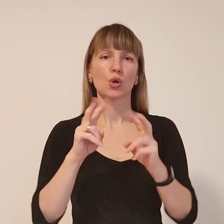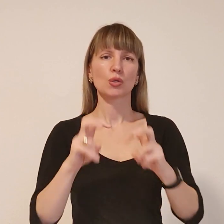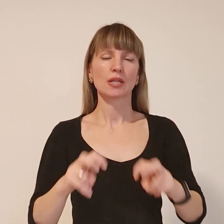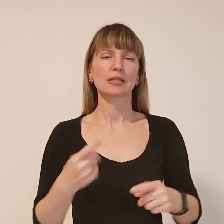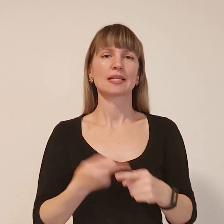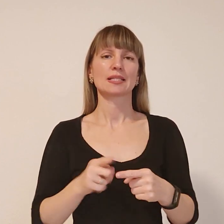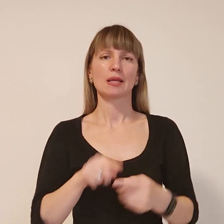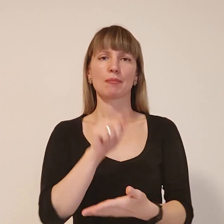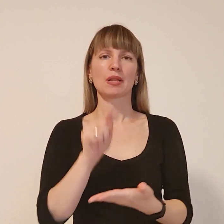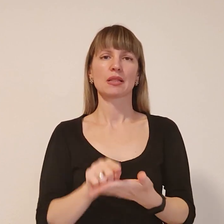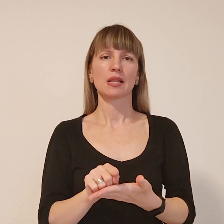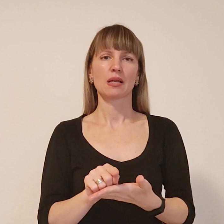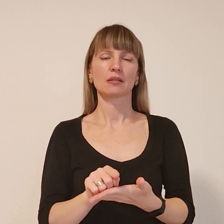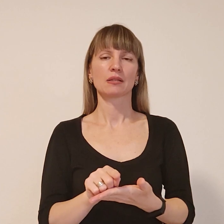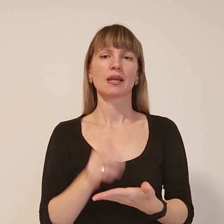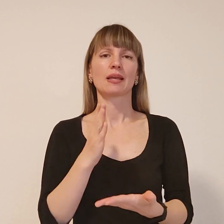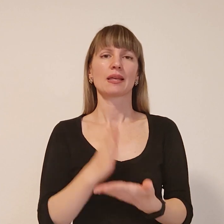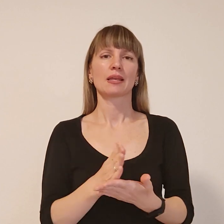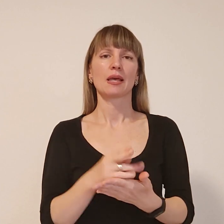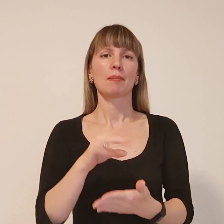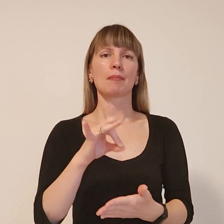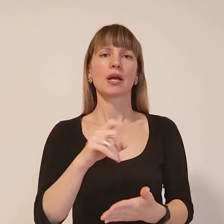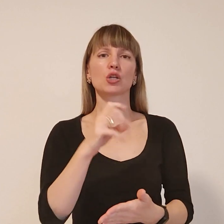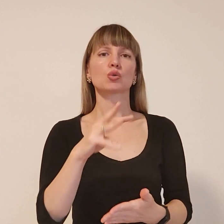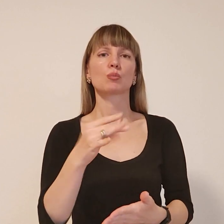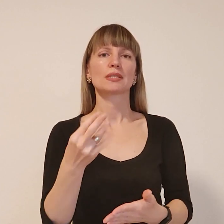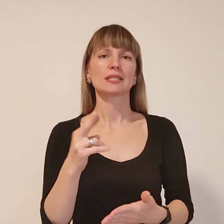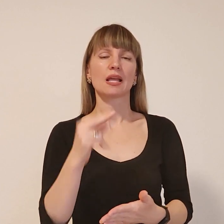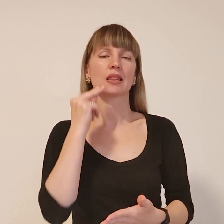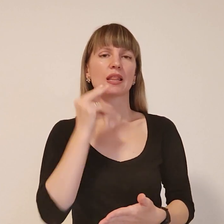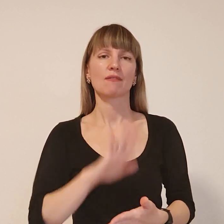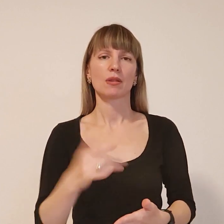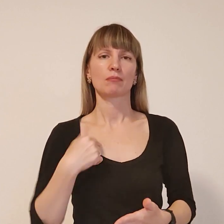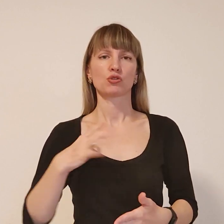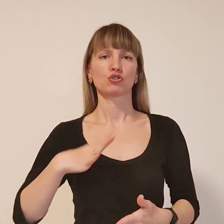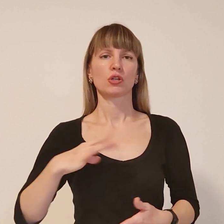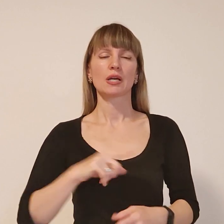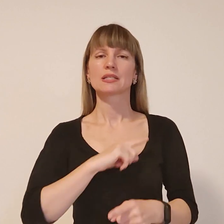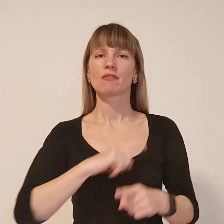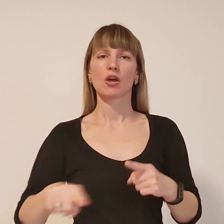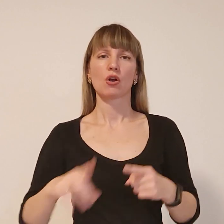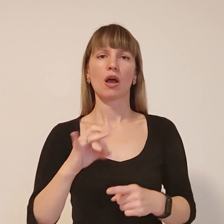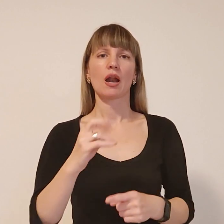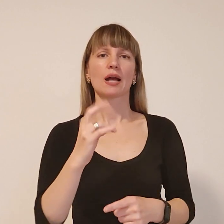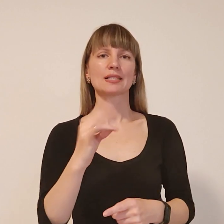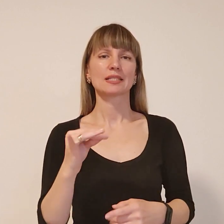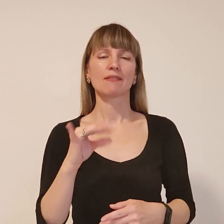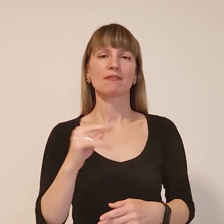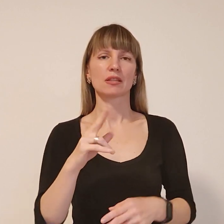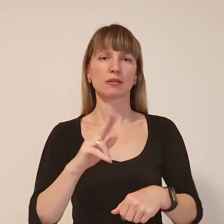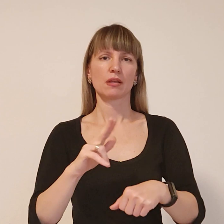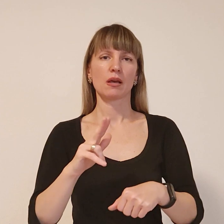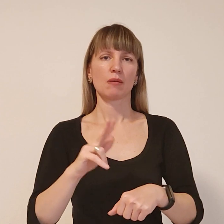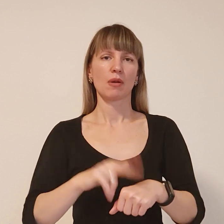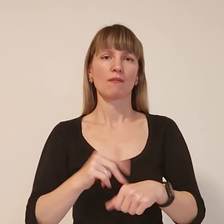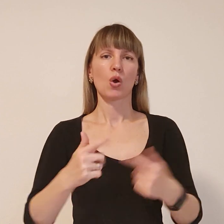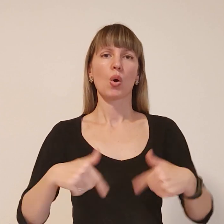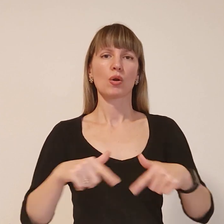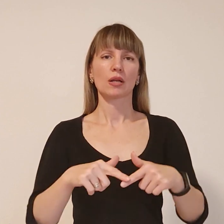це питання. Є, як мінімум, презентція невинуватості. Ми чекаємо швидкої реакції від правоохоронних органів, від Служби